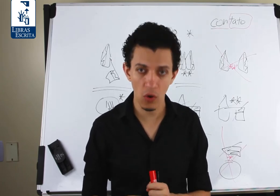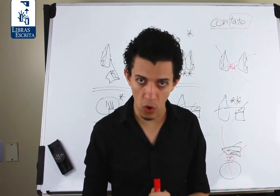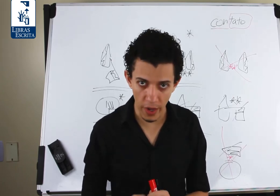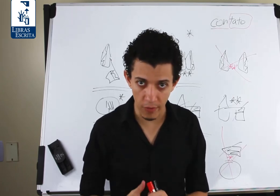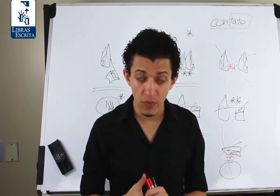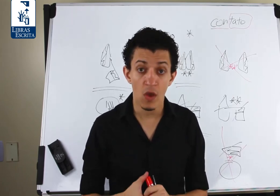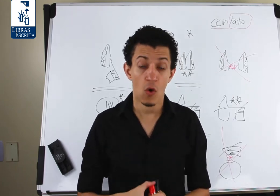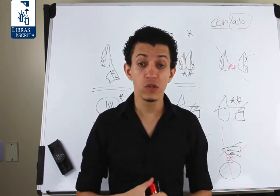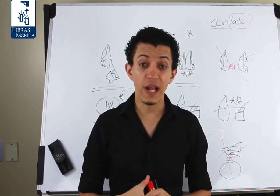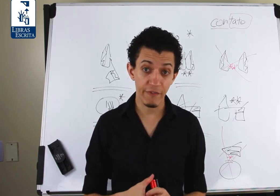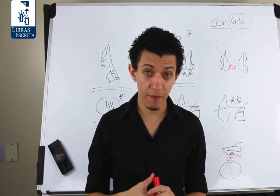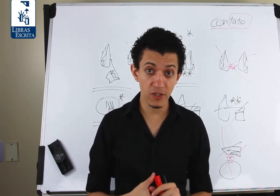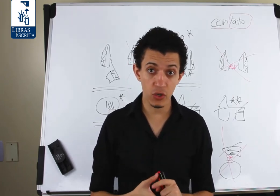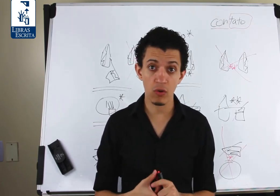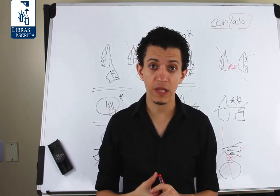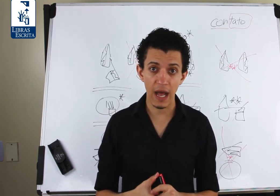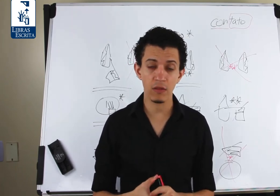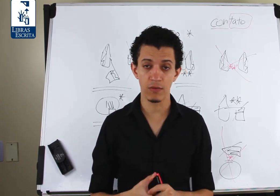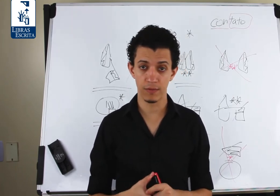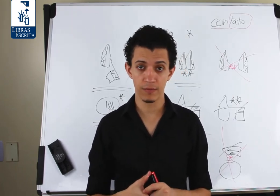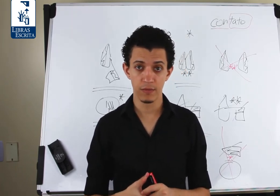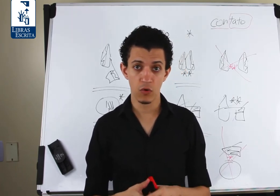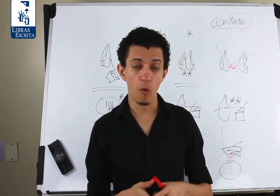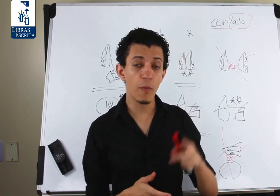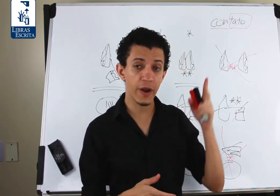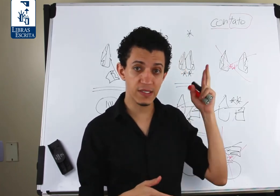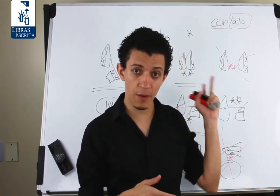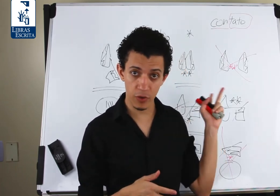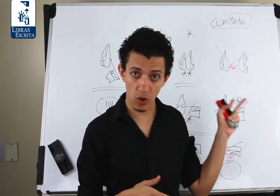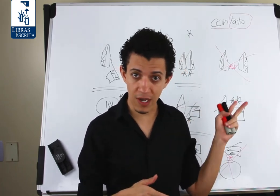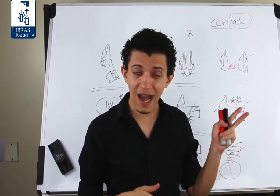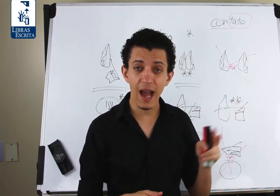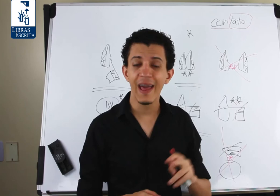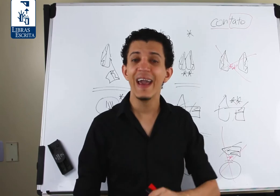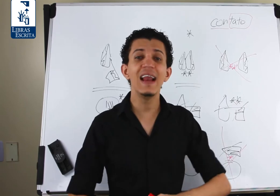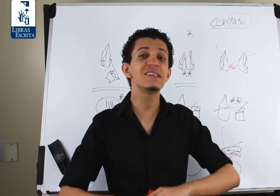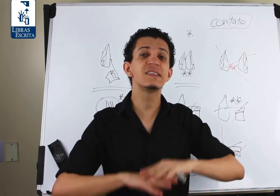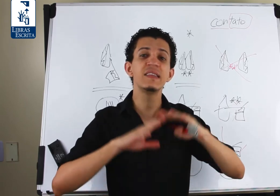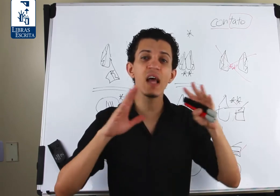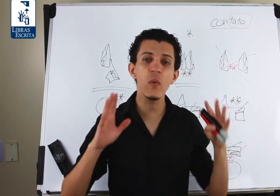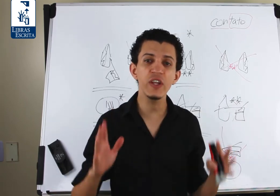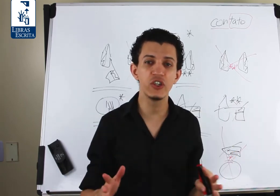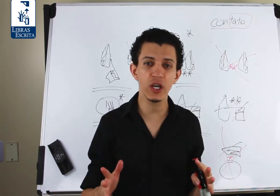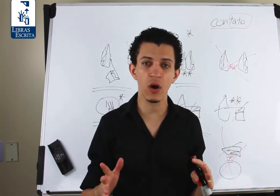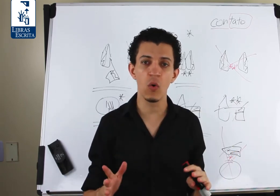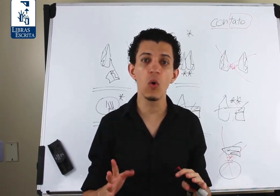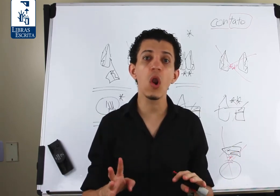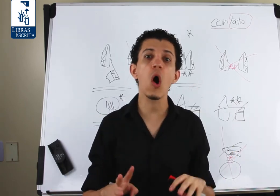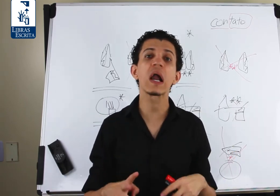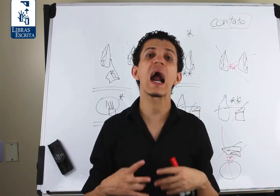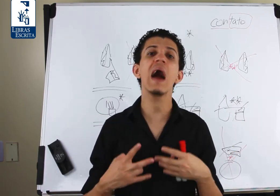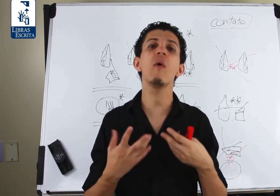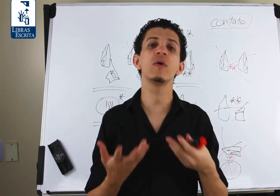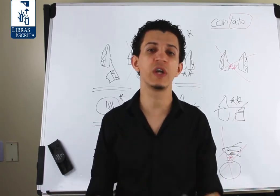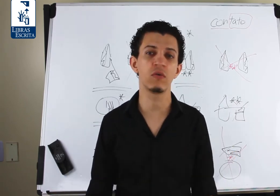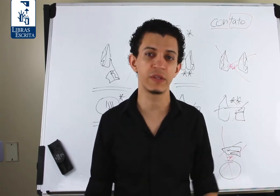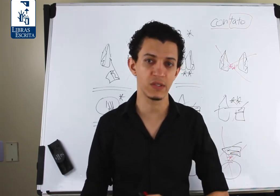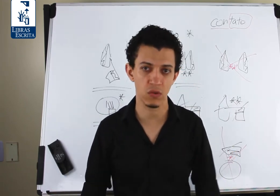ocorre. Os grafemas de contato, como, por exemplo, tocar, eles não indicam o local onde acontece o